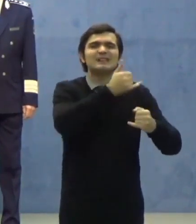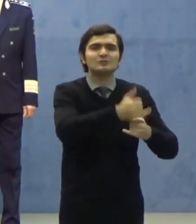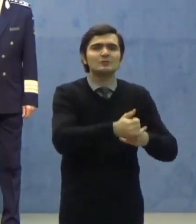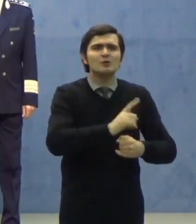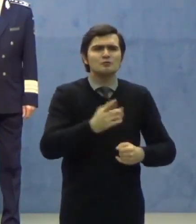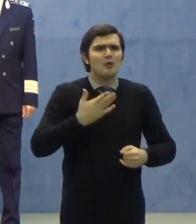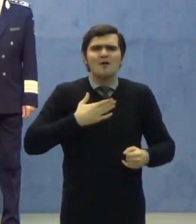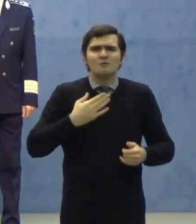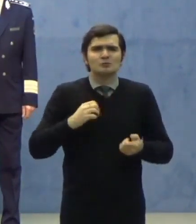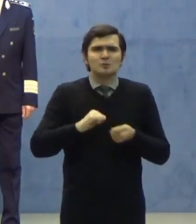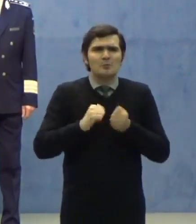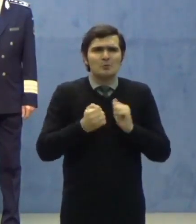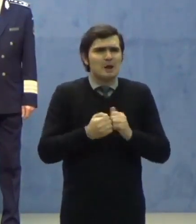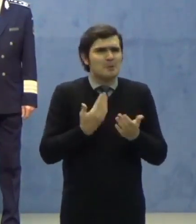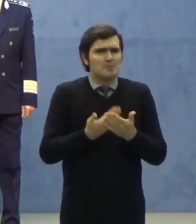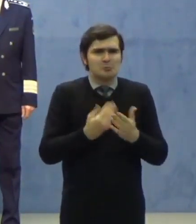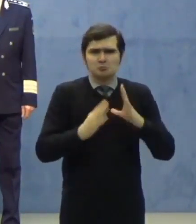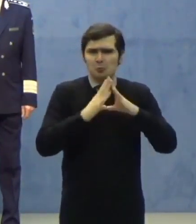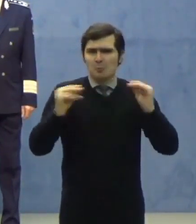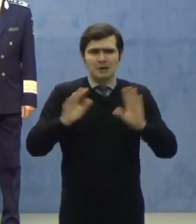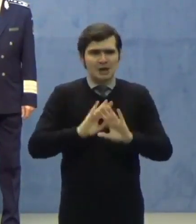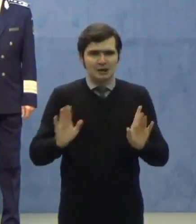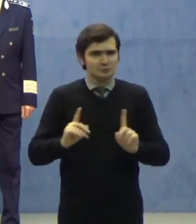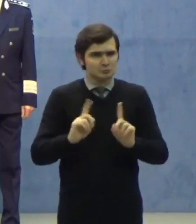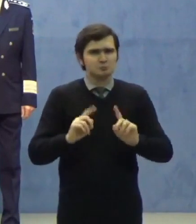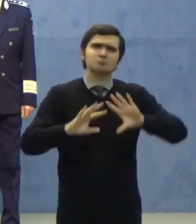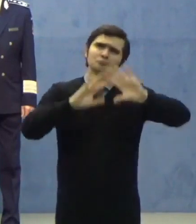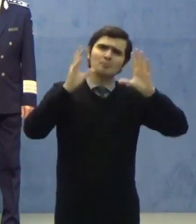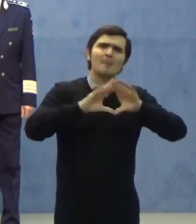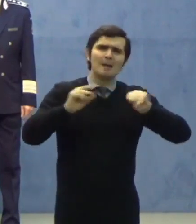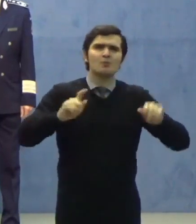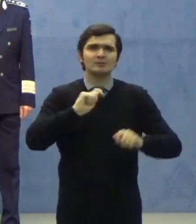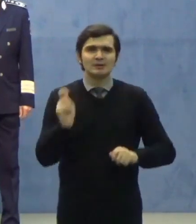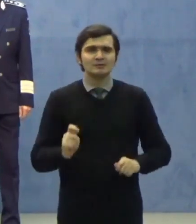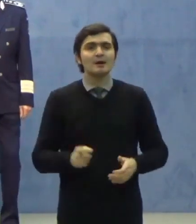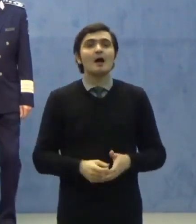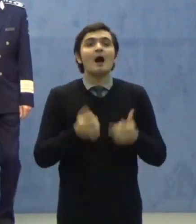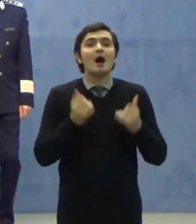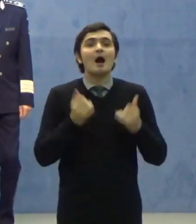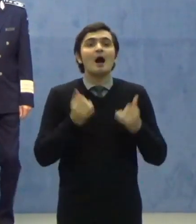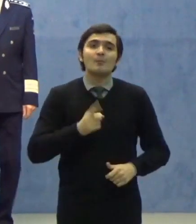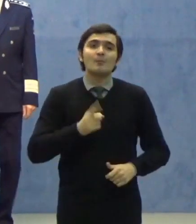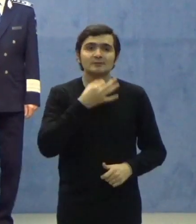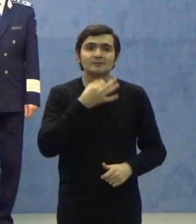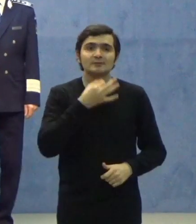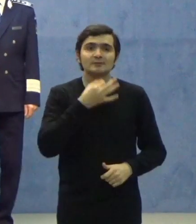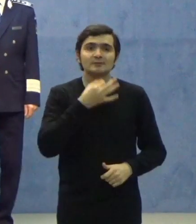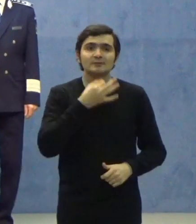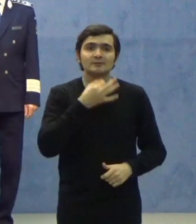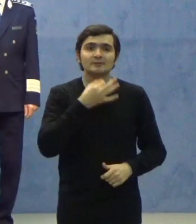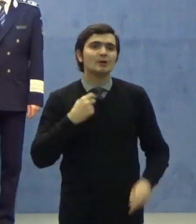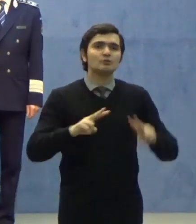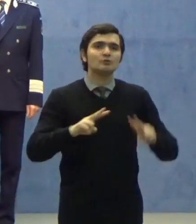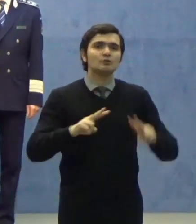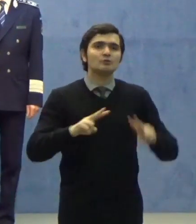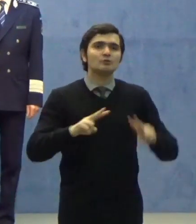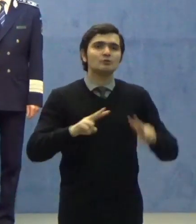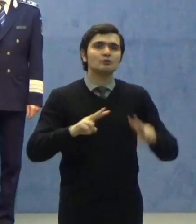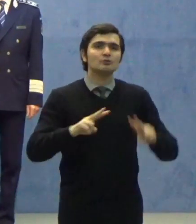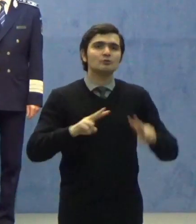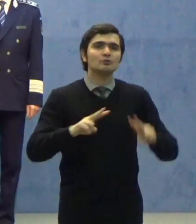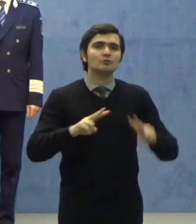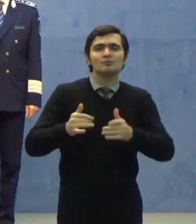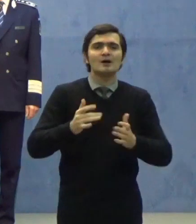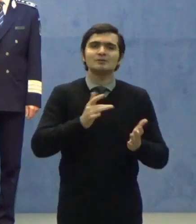o problemă cu care s-a confruntat numai România. Acum pot să spun că Inspectoratul General pentru Situații de Urgență